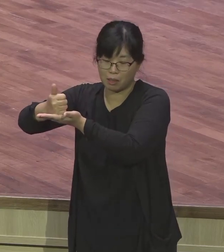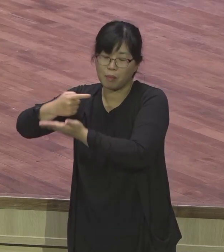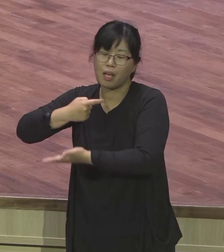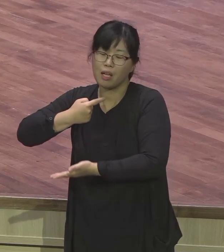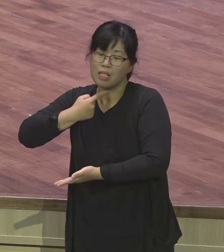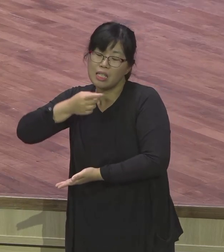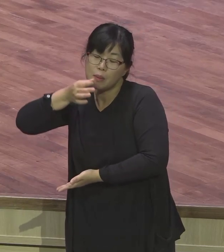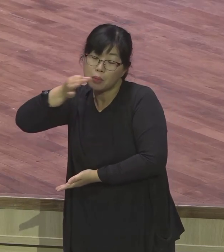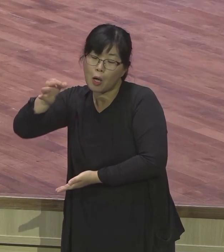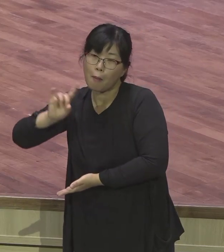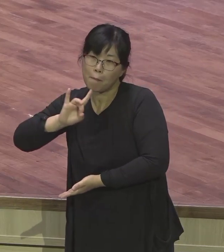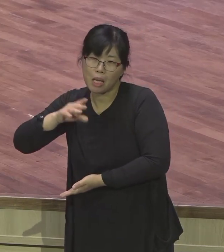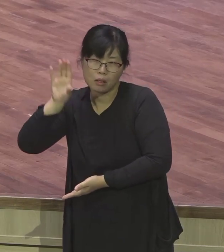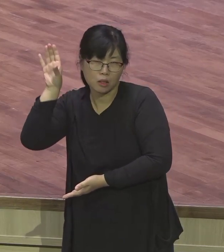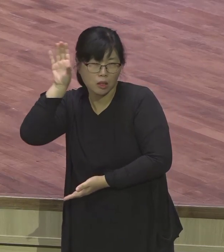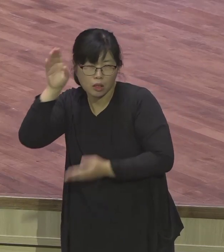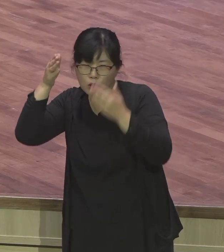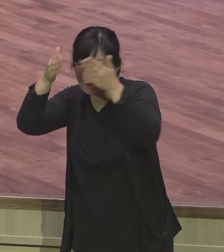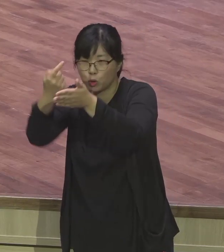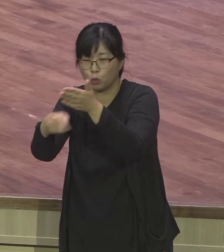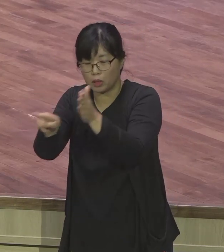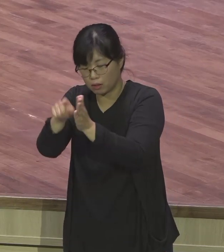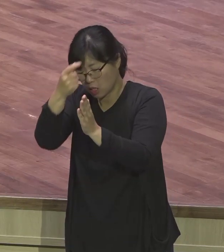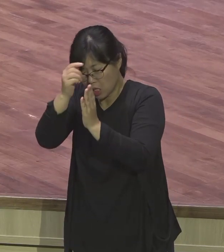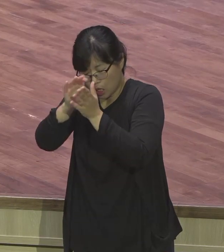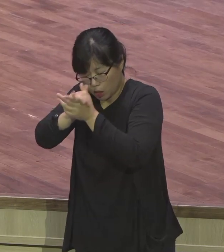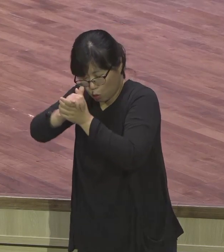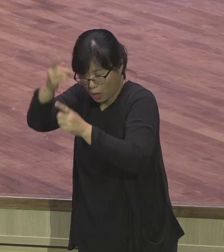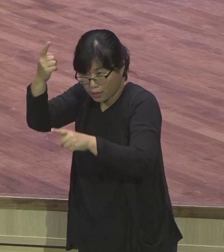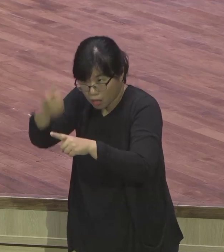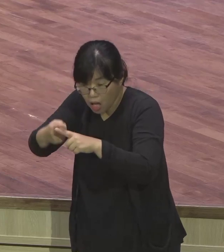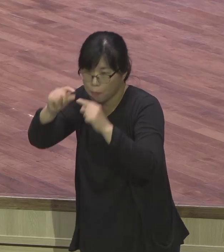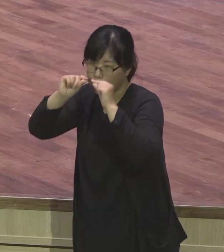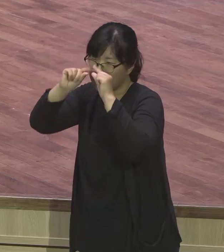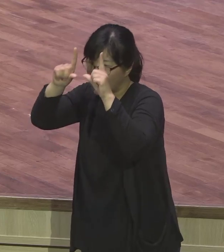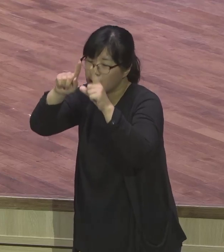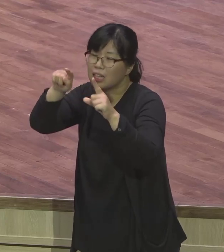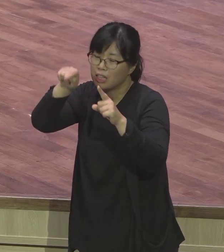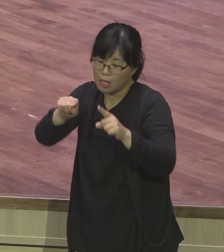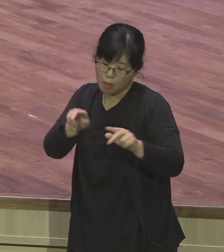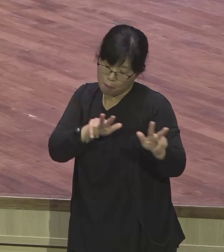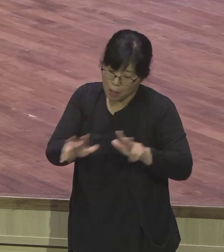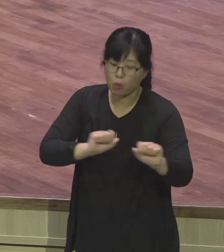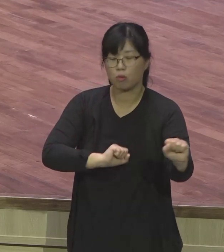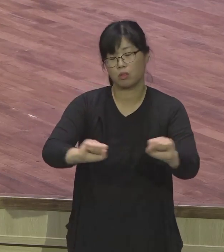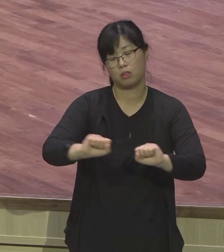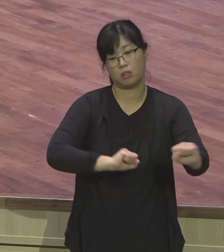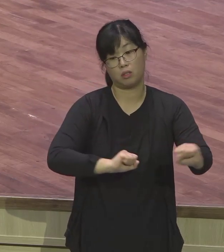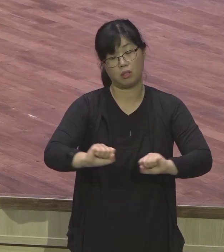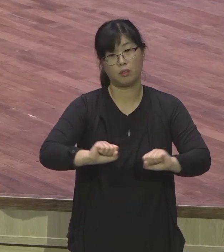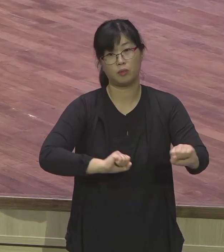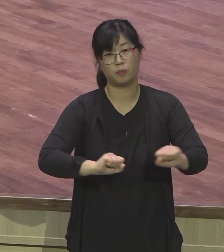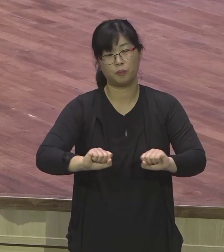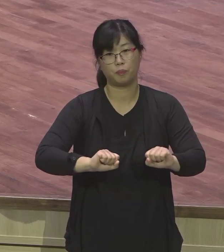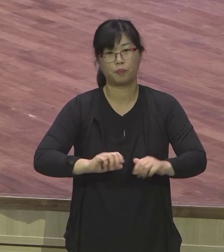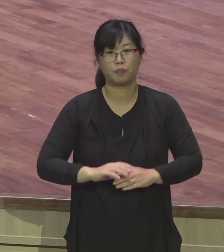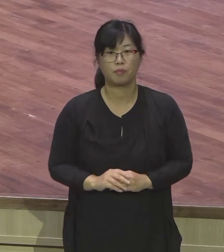하나님의 음성 들으시길 바랍니다 그리고 늘 하나님이 격려하시고 위로하시고 힘주시는